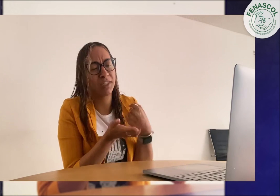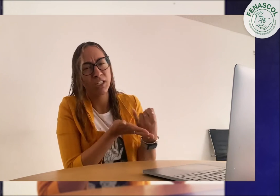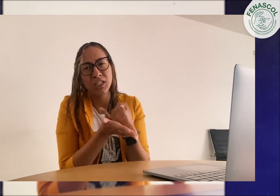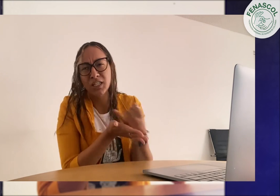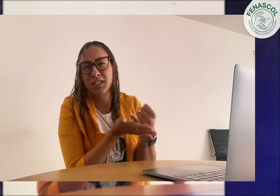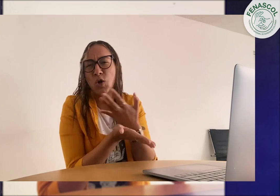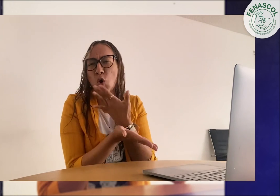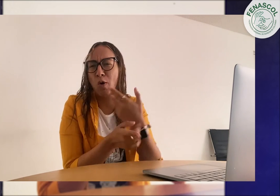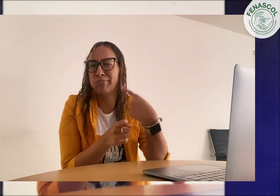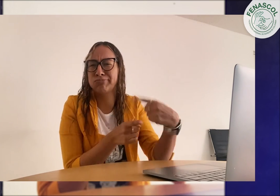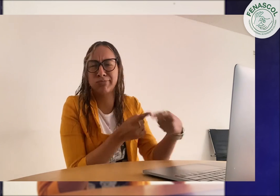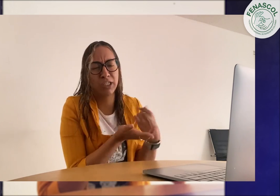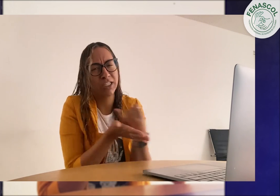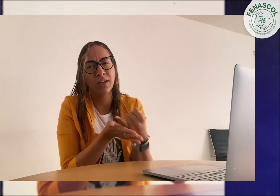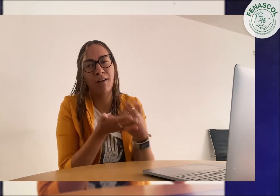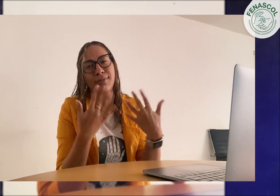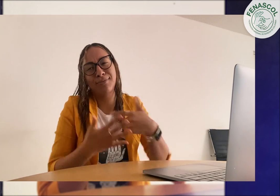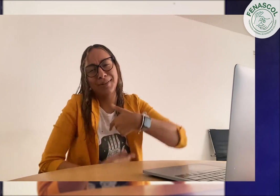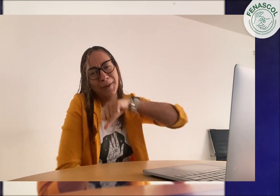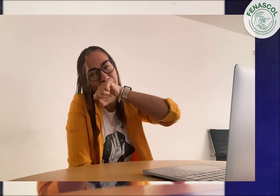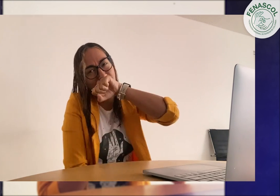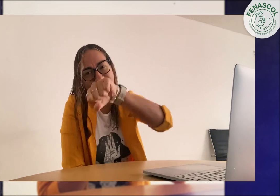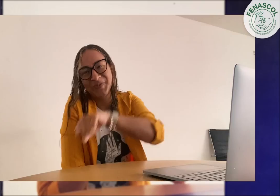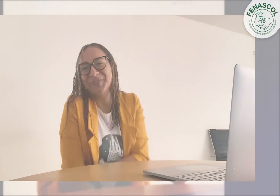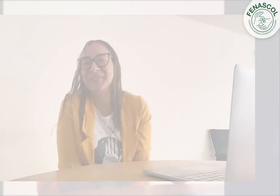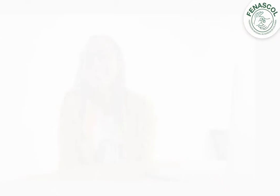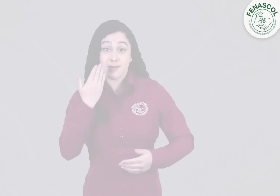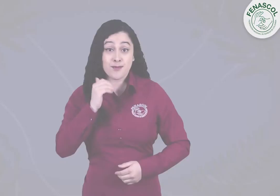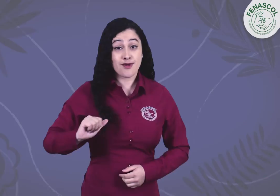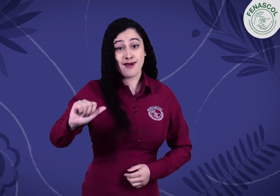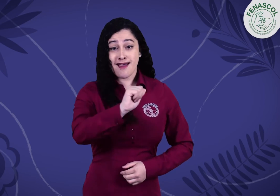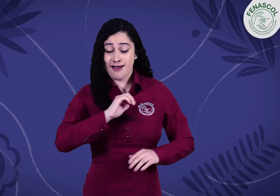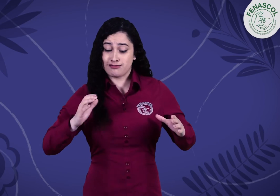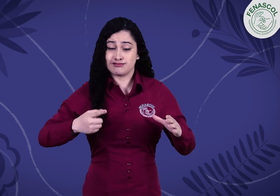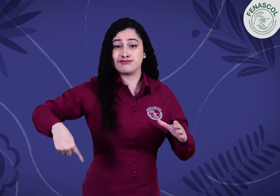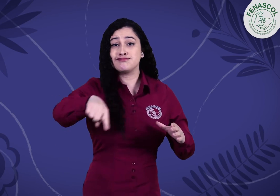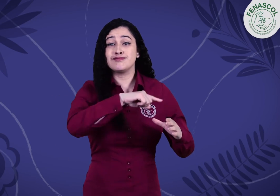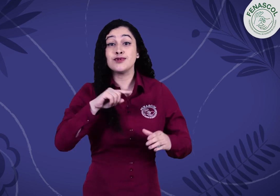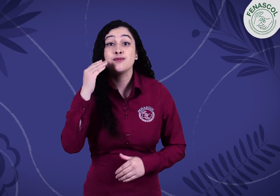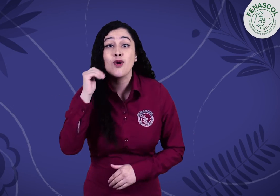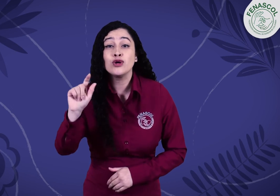Además, dibujar con diversos colores Es algo que me apasiona Somos mujeres sordas líderes